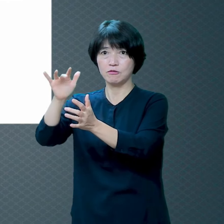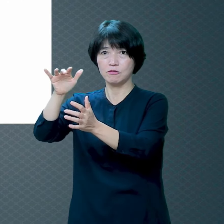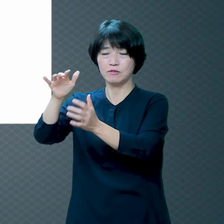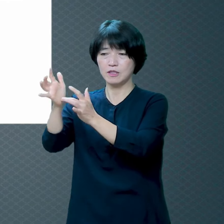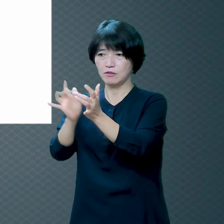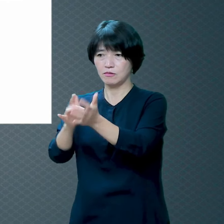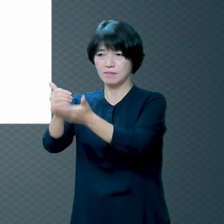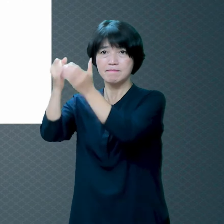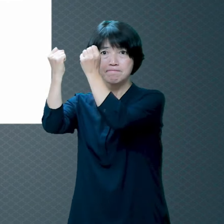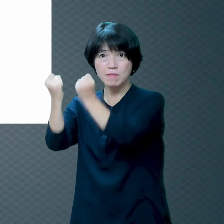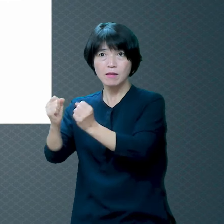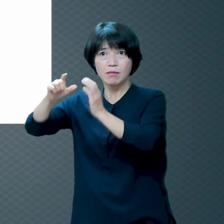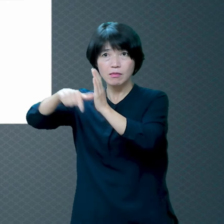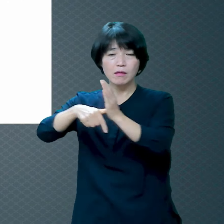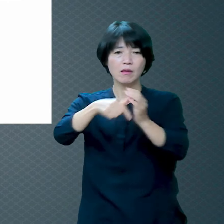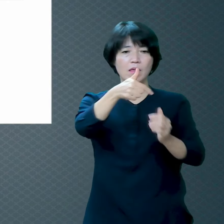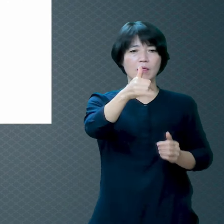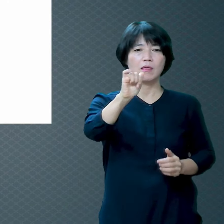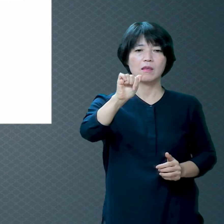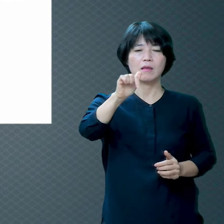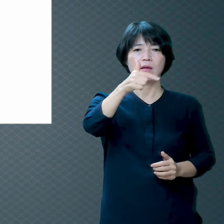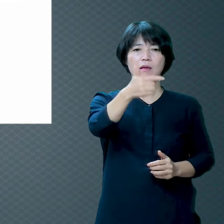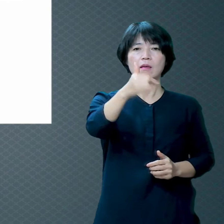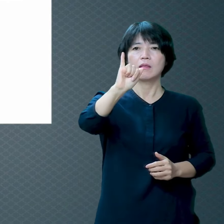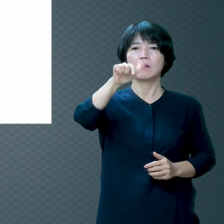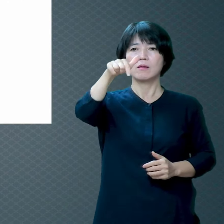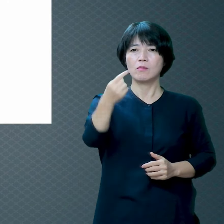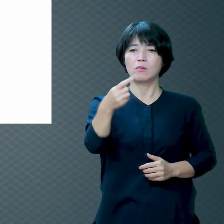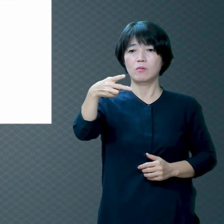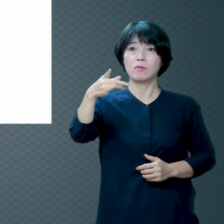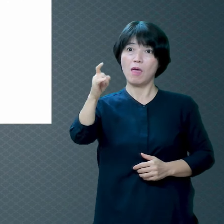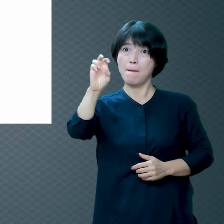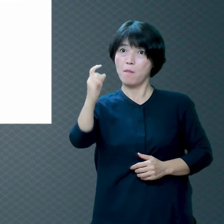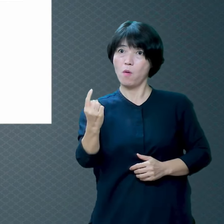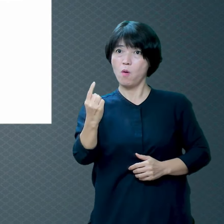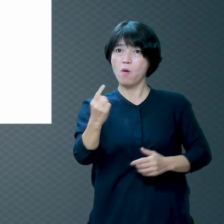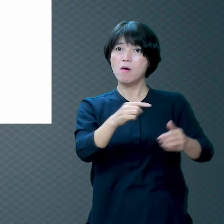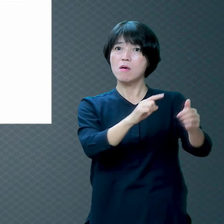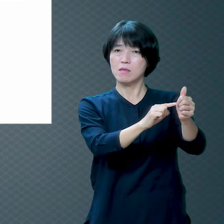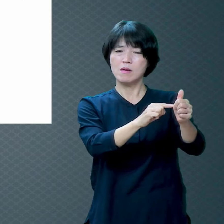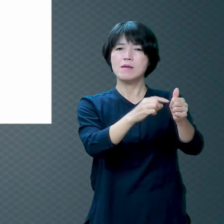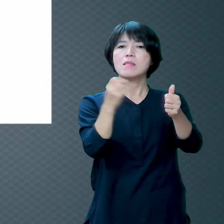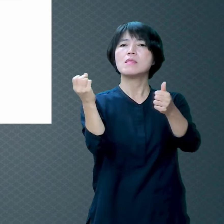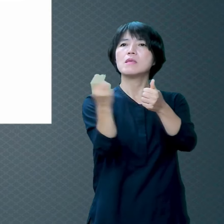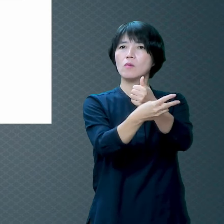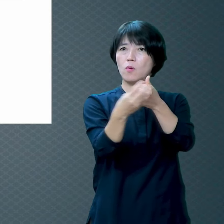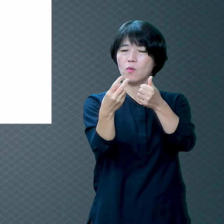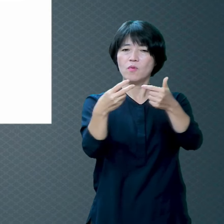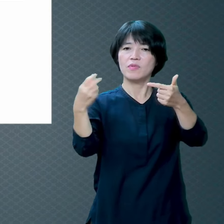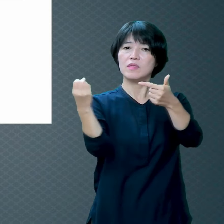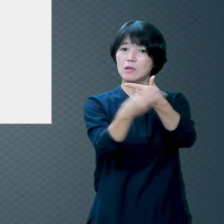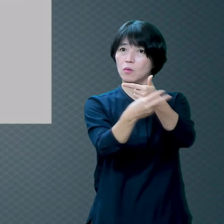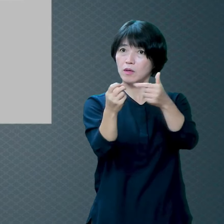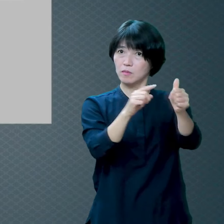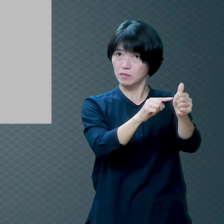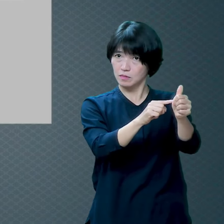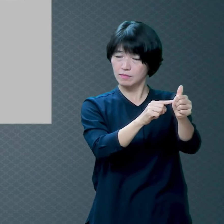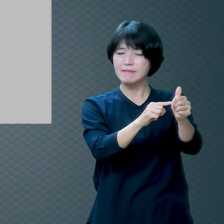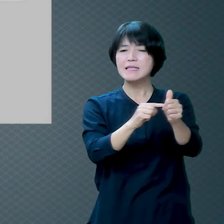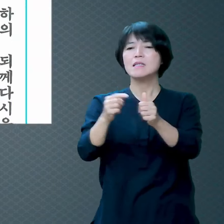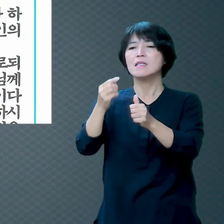선생님입니다 바리세인 관원이니까 이 사람은 어떤 사람이냐